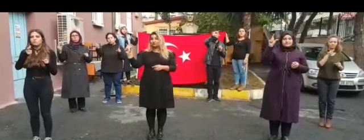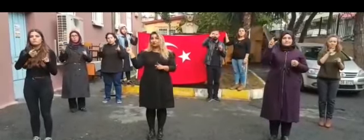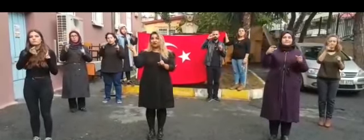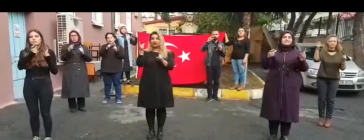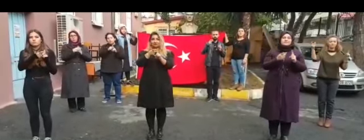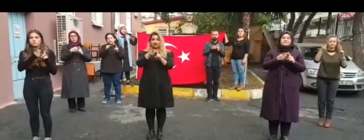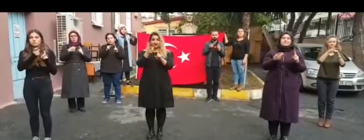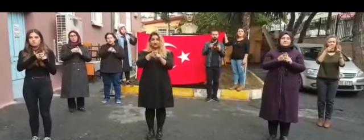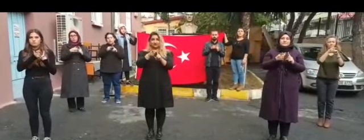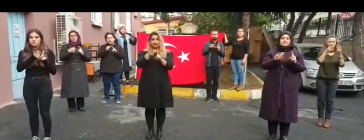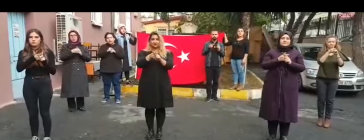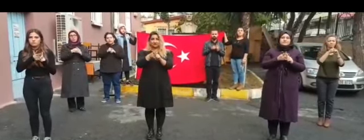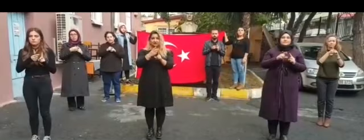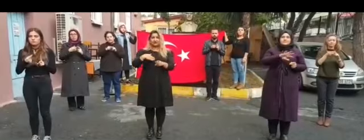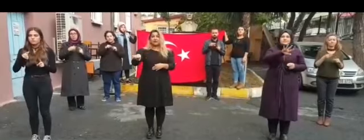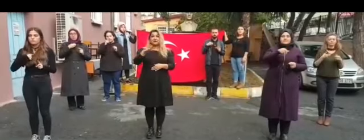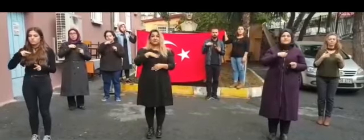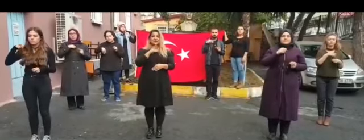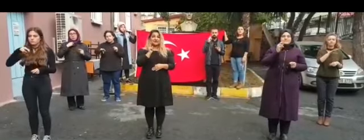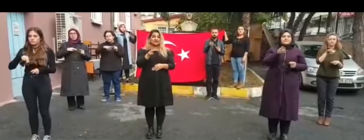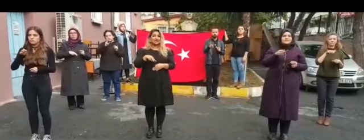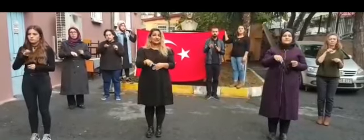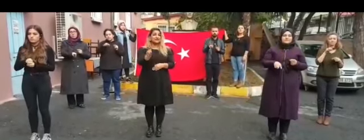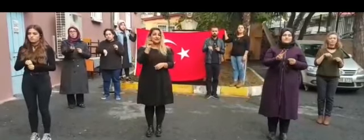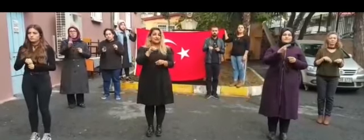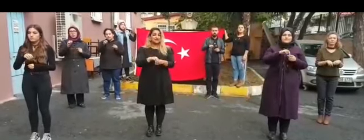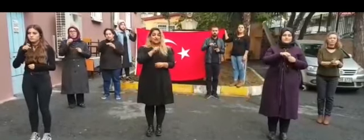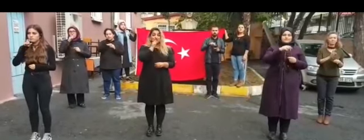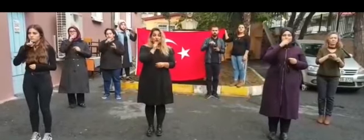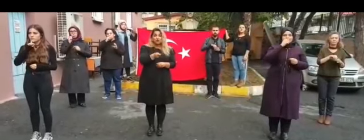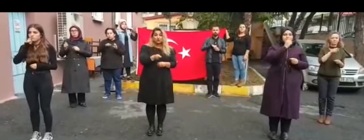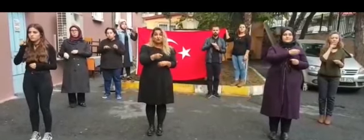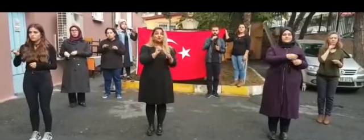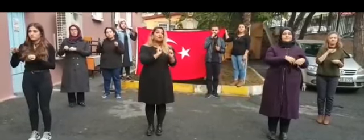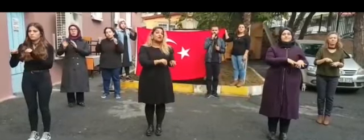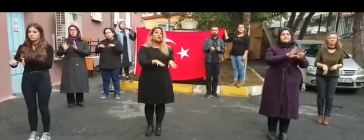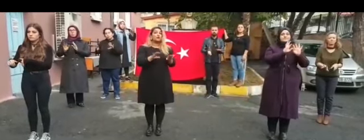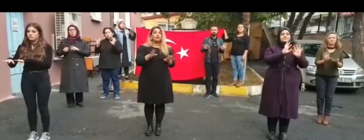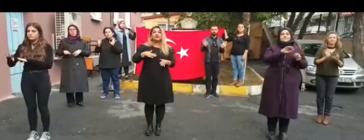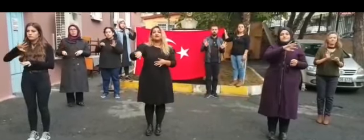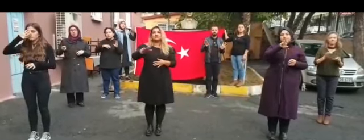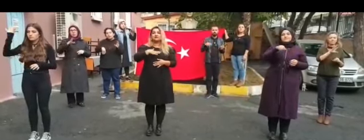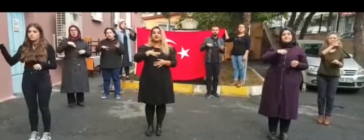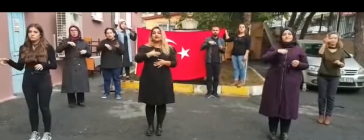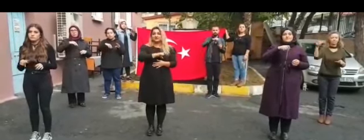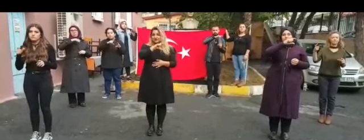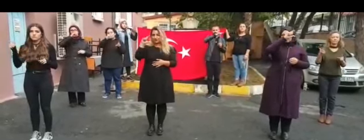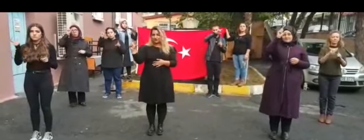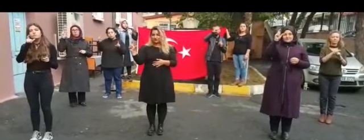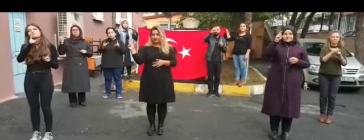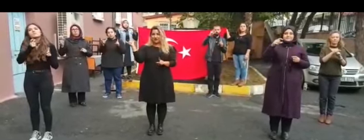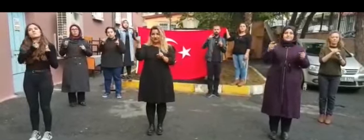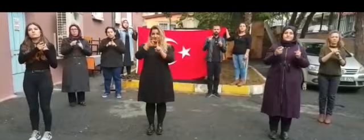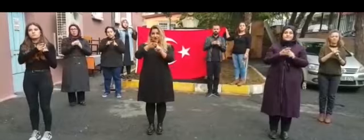cumhuriyet bekçileriyiz Biz senin izindeyiz, sözümüzden dönmeyiz Her birimiz cumhuriyet